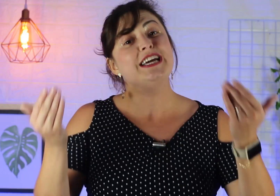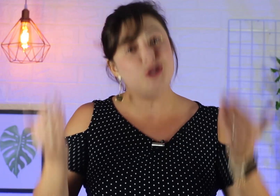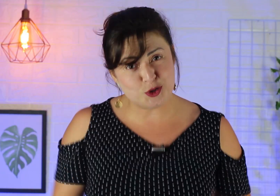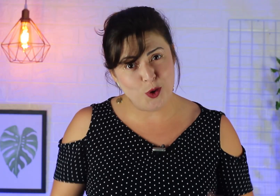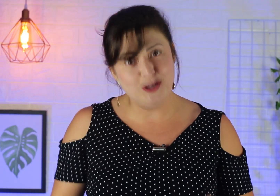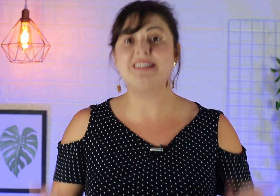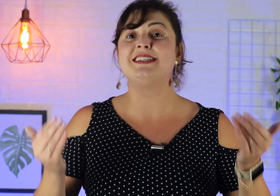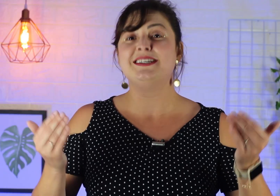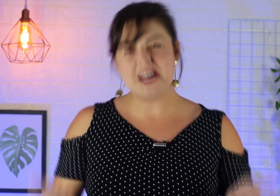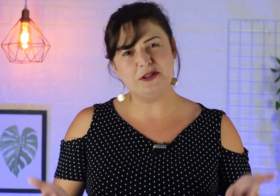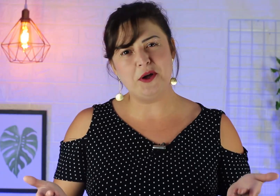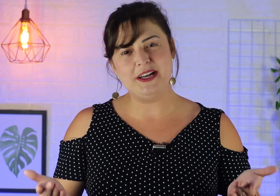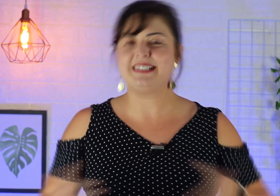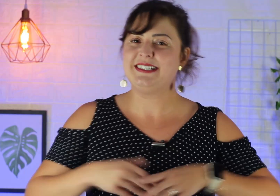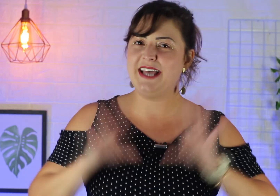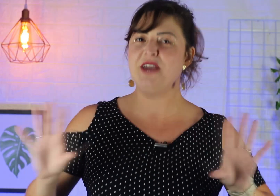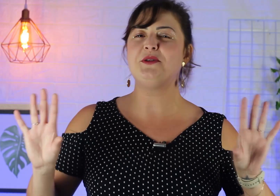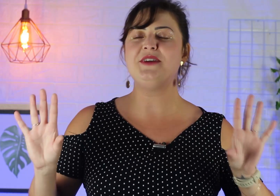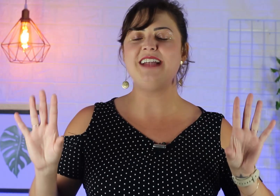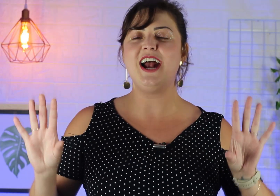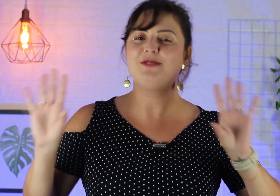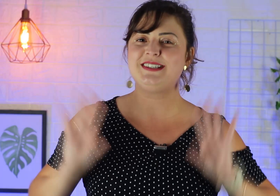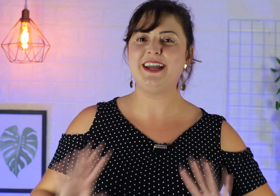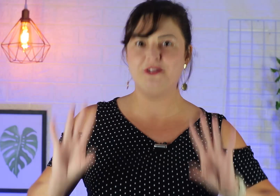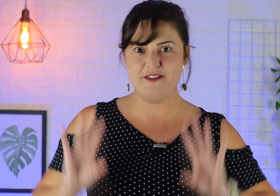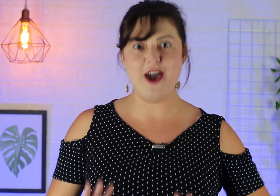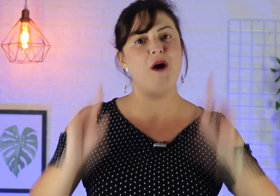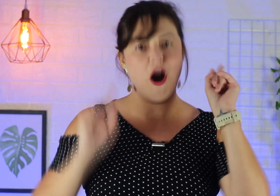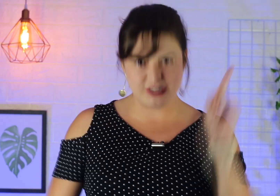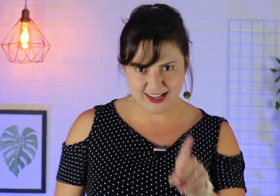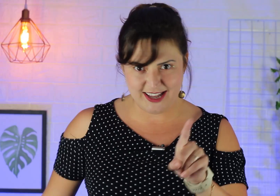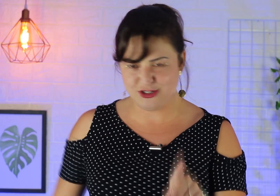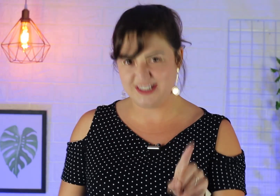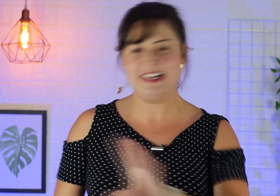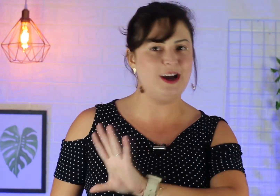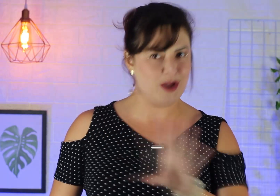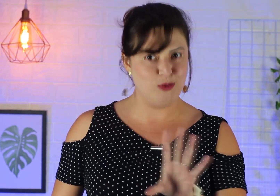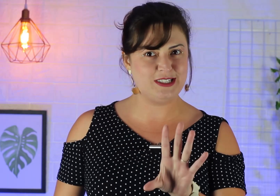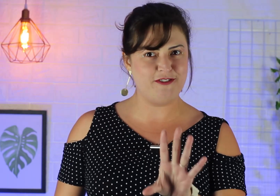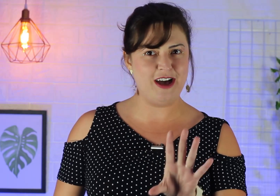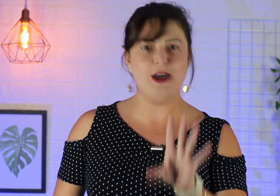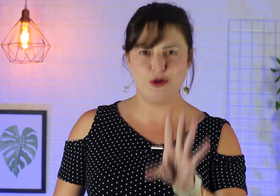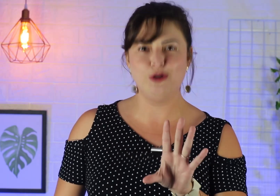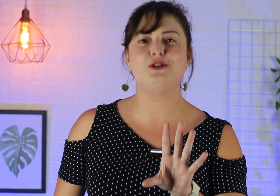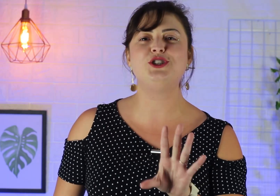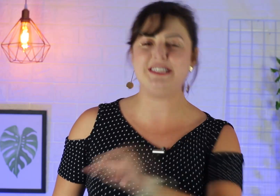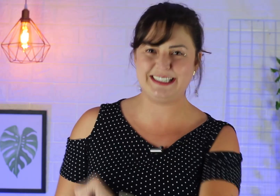escolhas tradutórias. Sempre o intérprete sendo fiel ao que está querendo dizer, ao que a música fala, ao que o louvor diz.